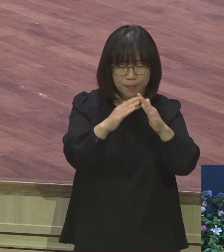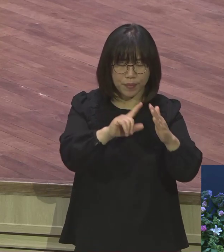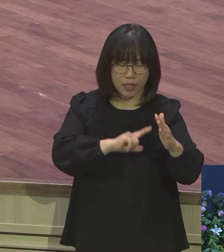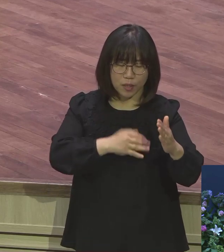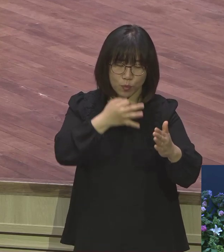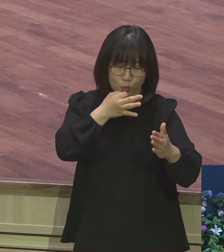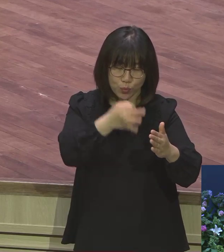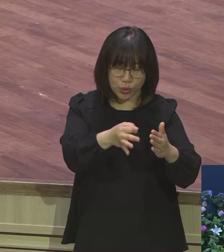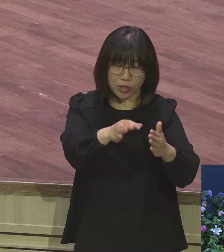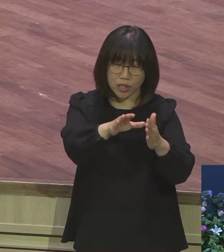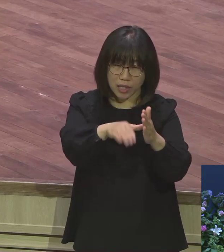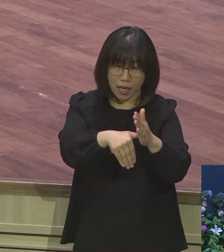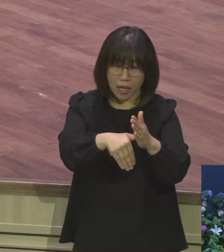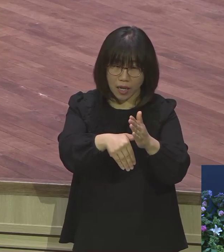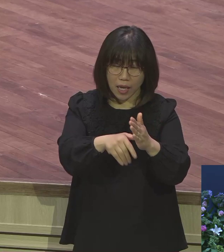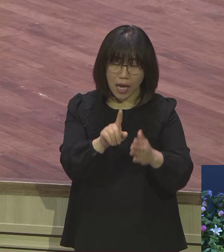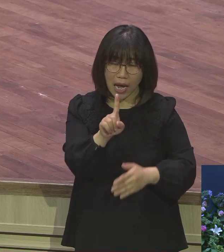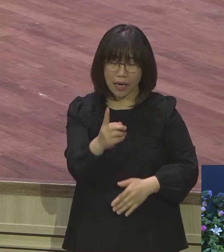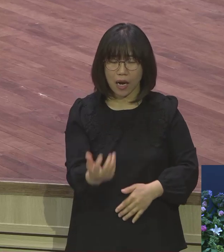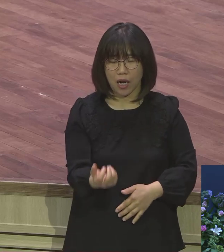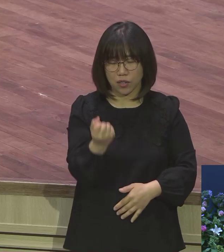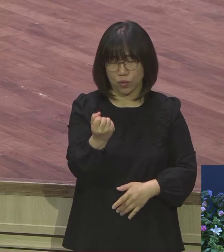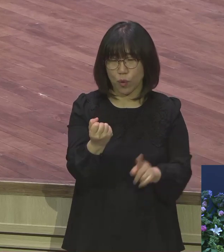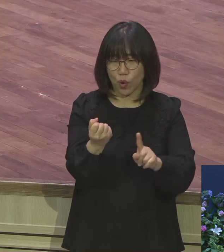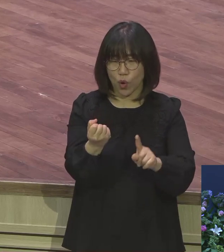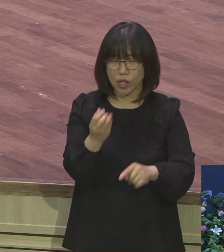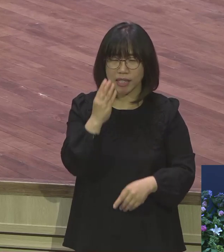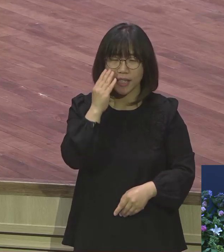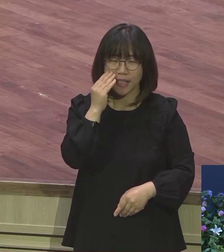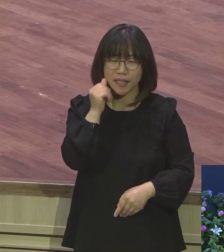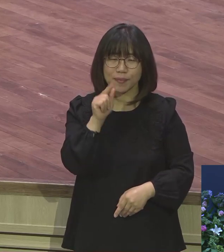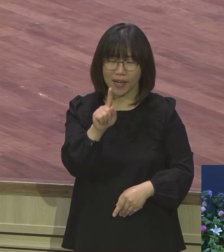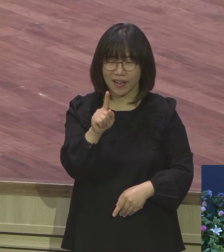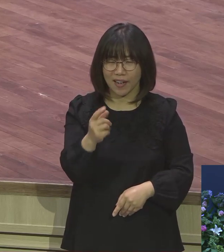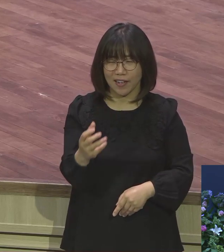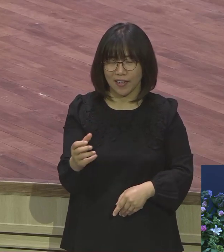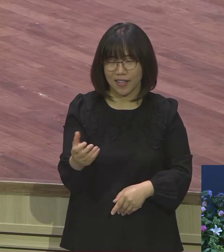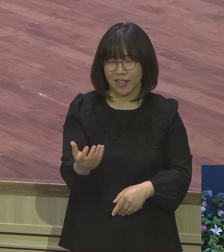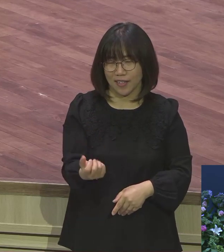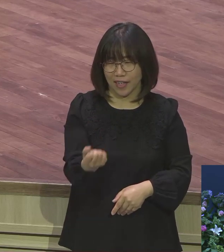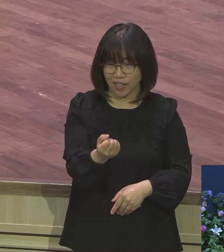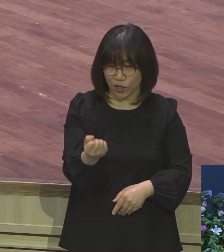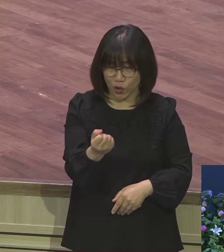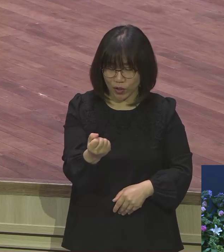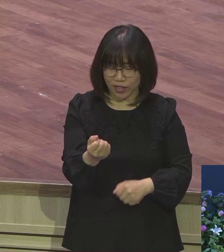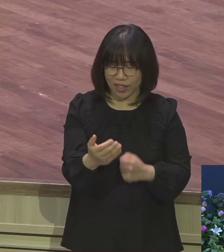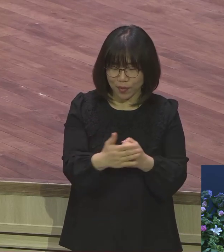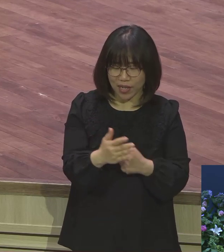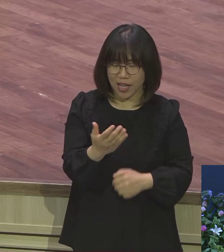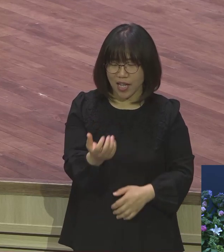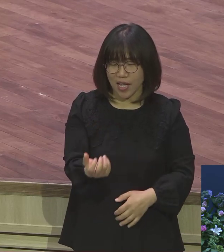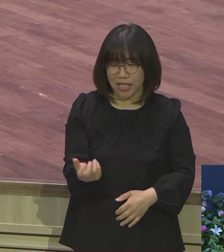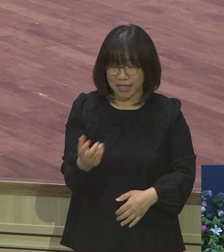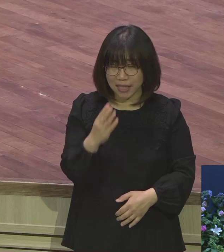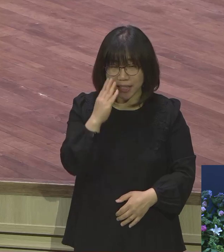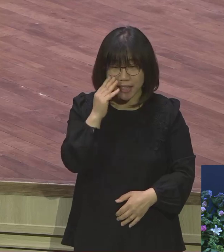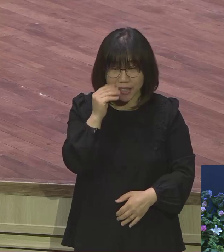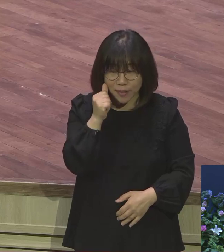그 다음 기름밖에 없었어요 가진 그 기름 하나밖에 없으니까 돌베개 했던 그 재단 위에 기름을 부었다